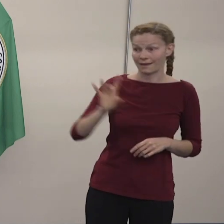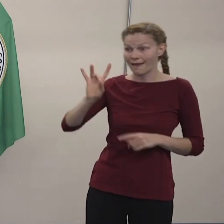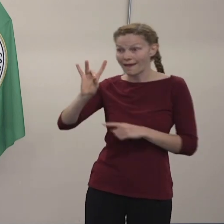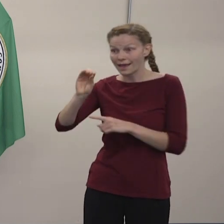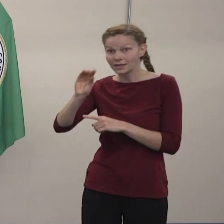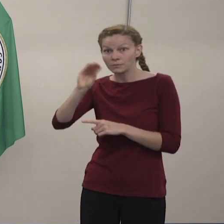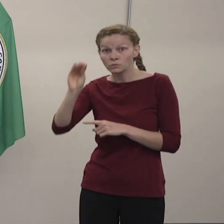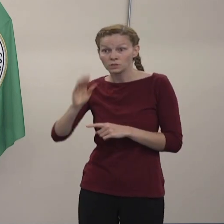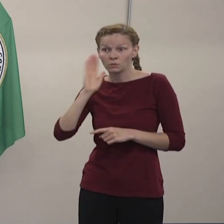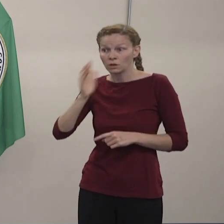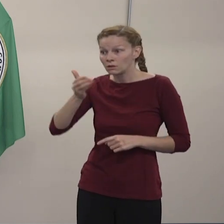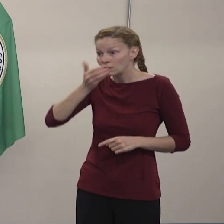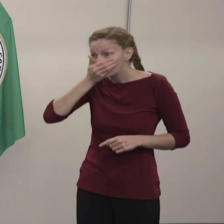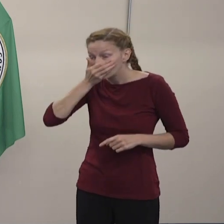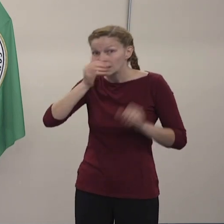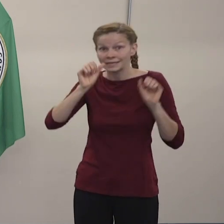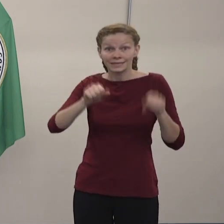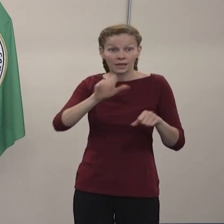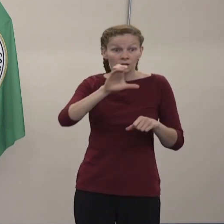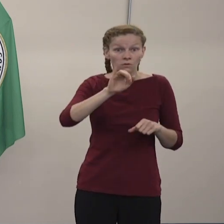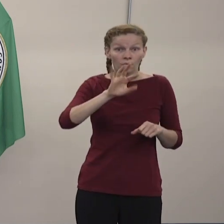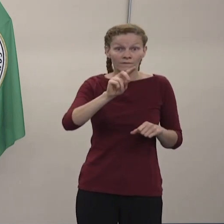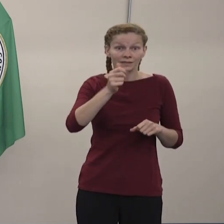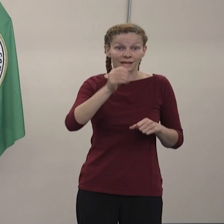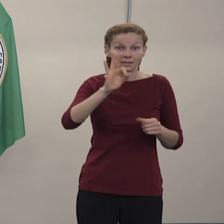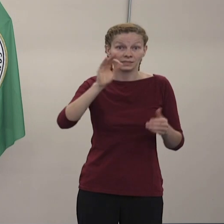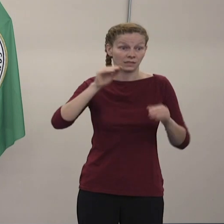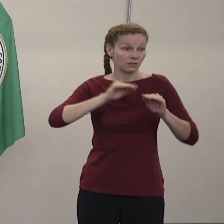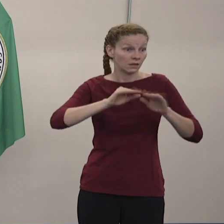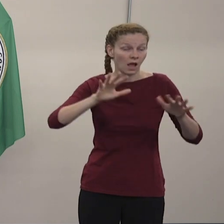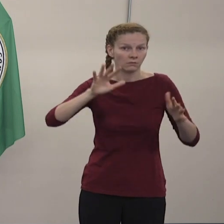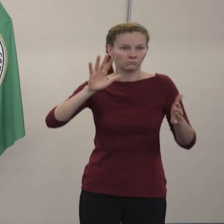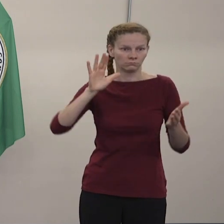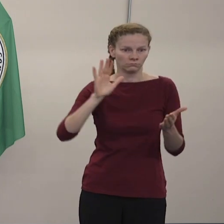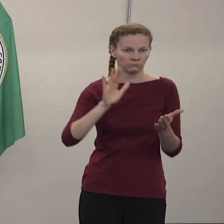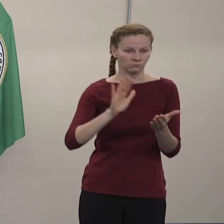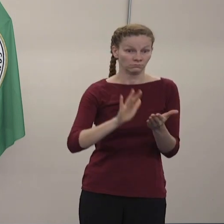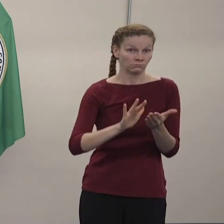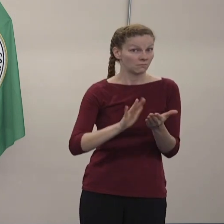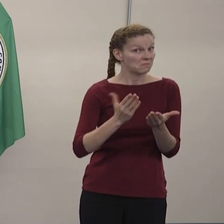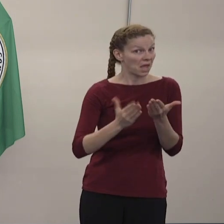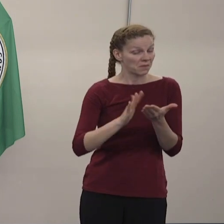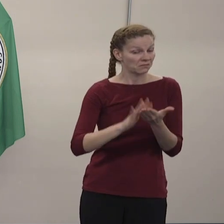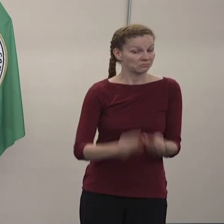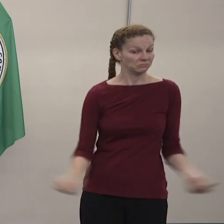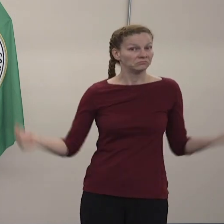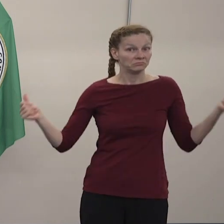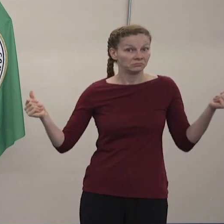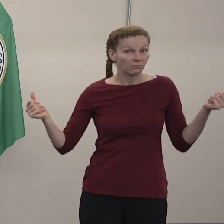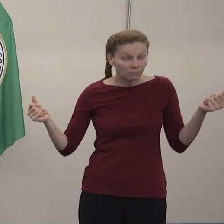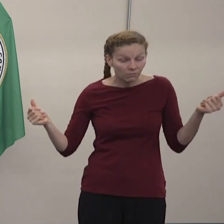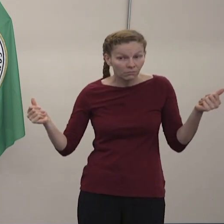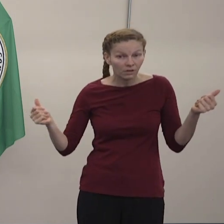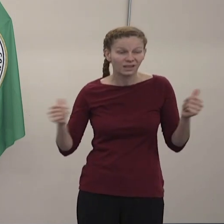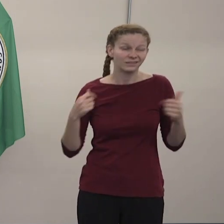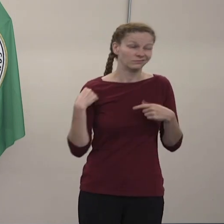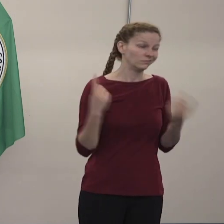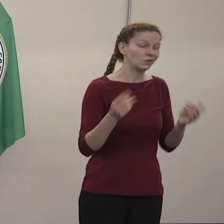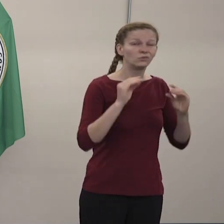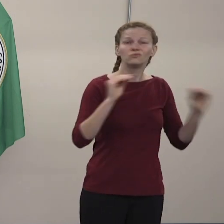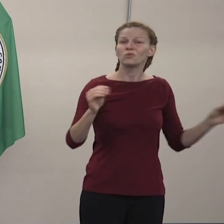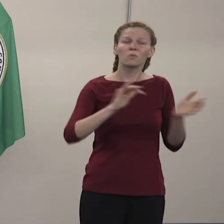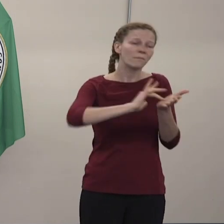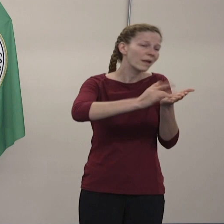de la COVID-19. Entonces, sin tratamiento, sin vacuna, la